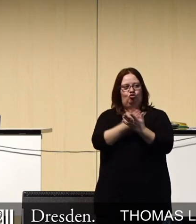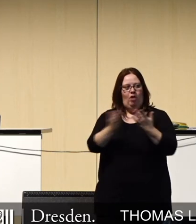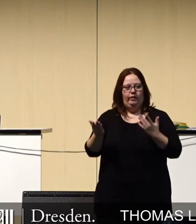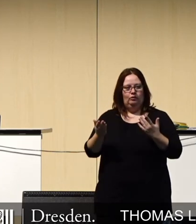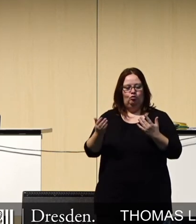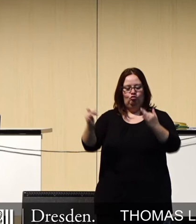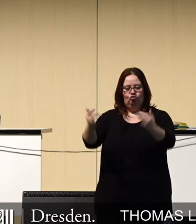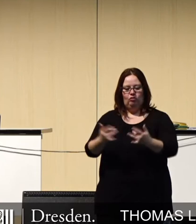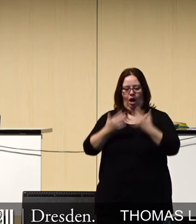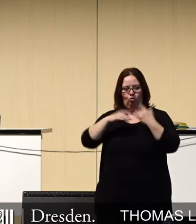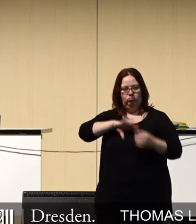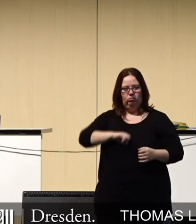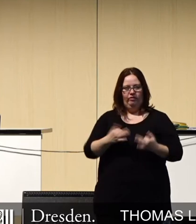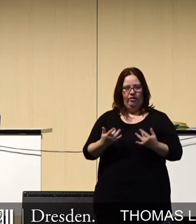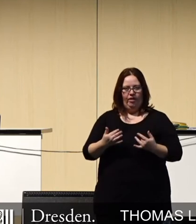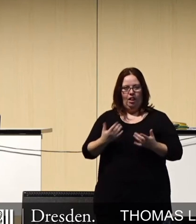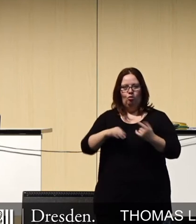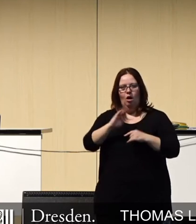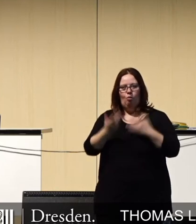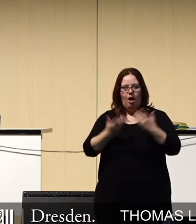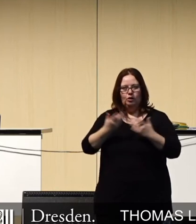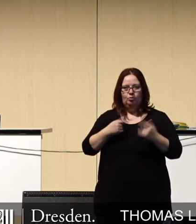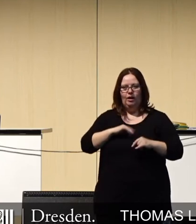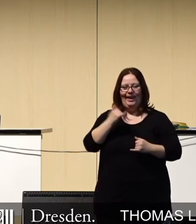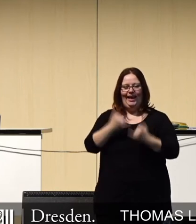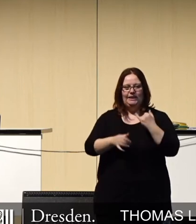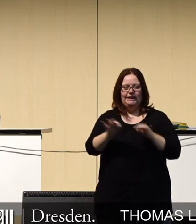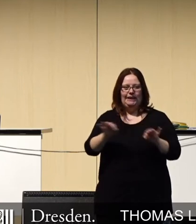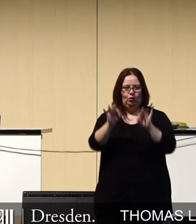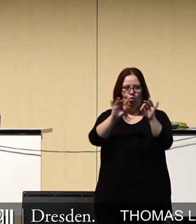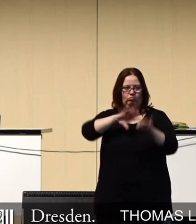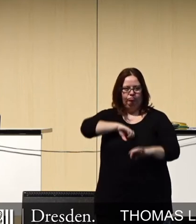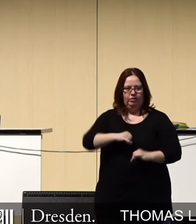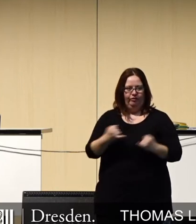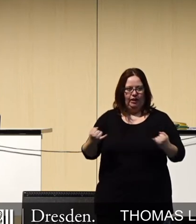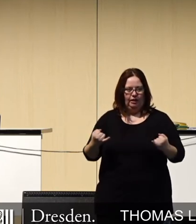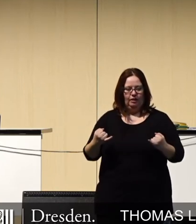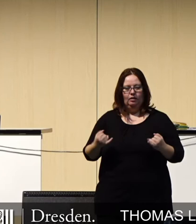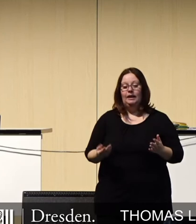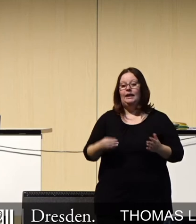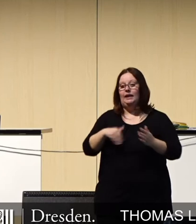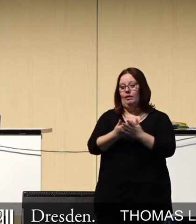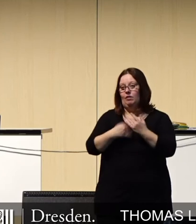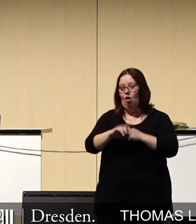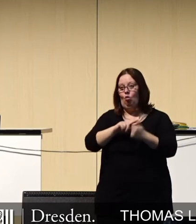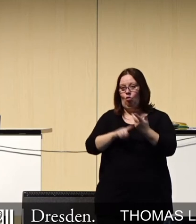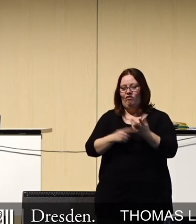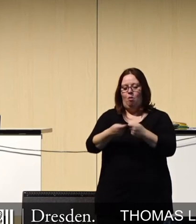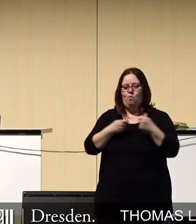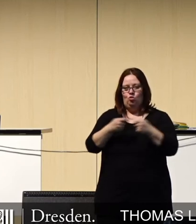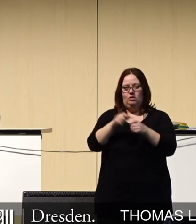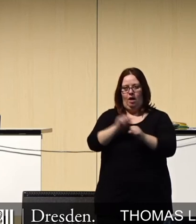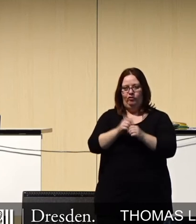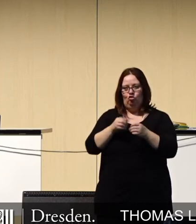Strahlungsintensität er sich aussetzt und wie er mit dem möglicherweise bestehenden Restrisiko umgehen möchte. Dazu gibt es auch entsprechende Handreichungen vom Bundesamt für